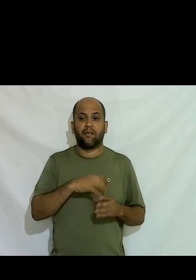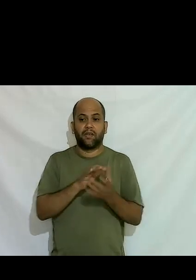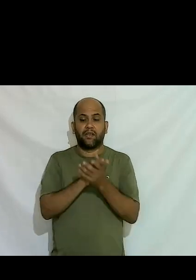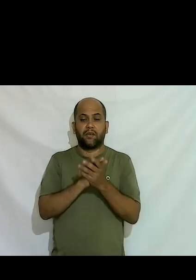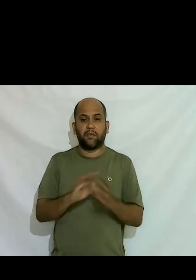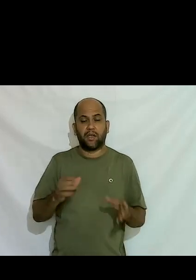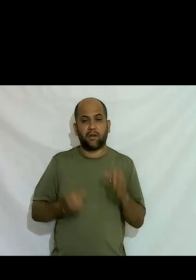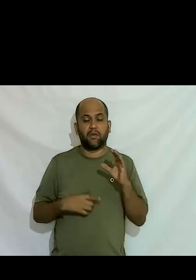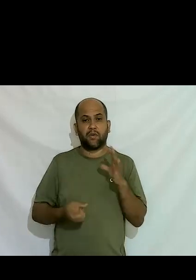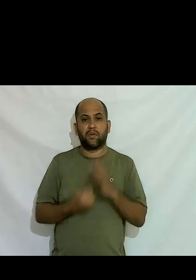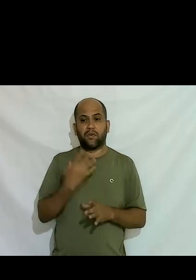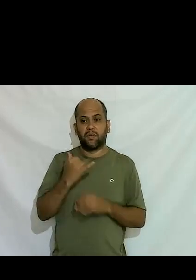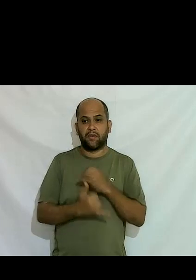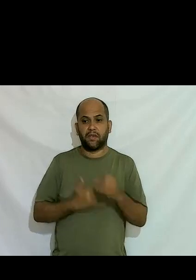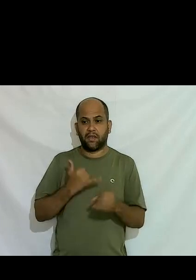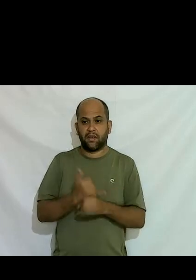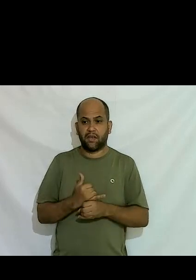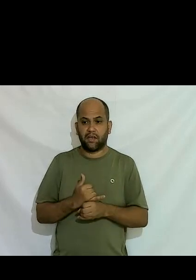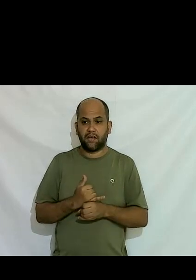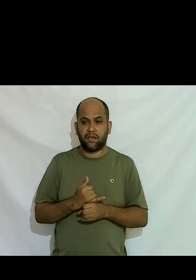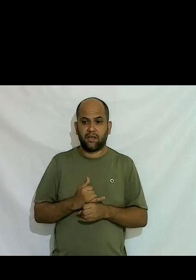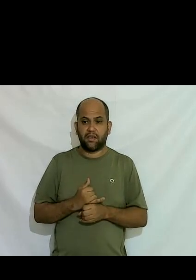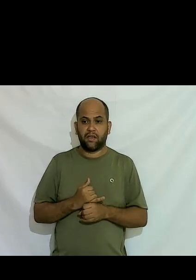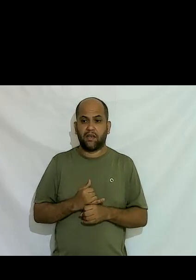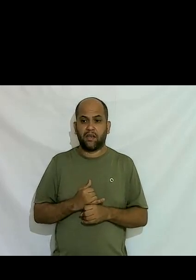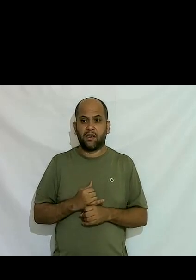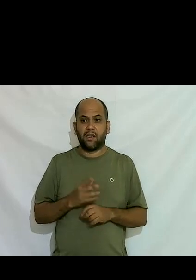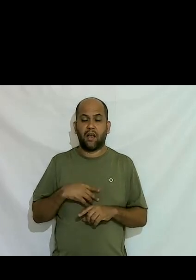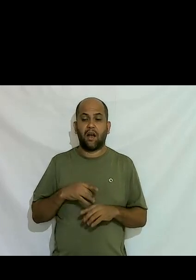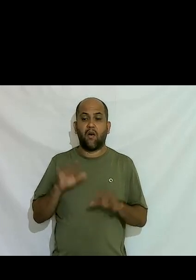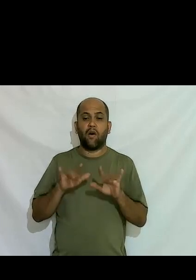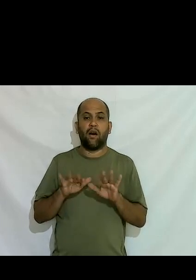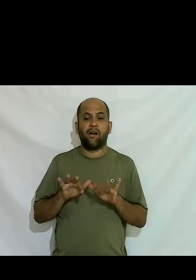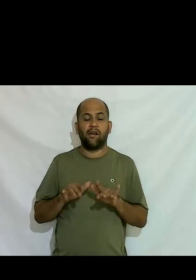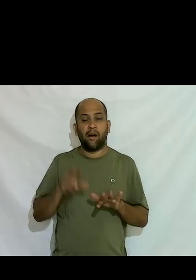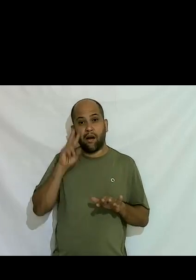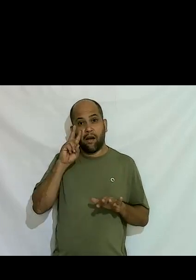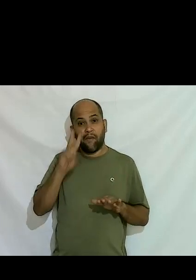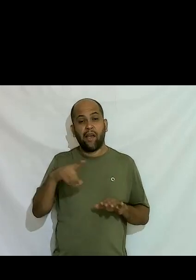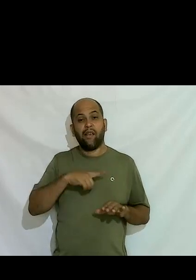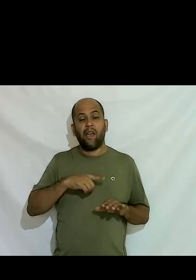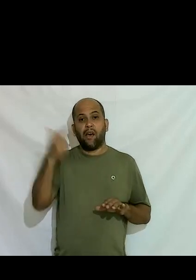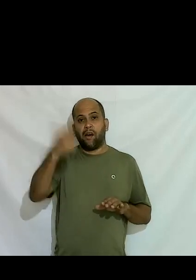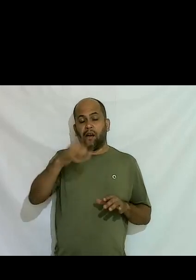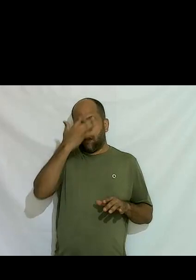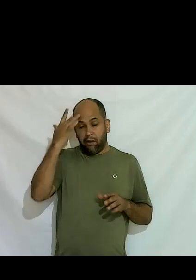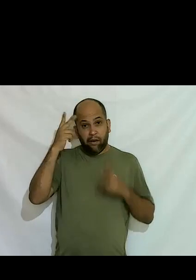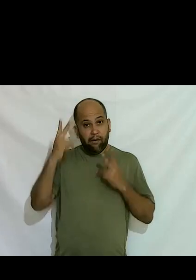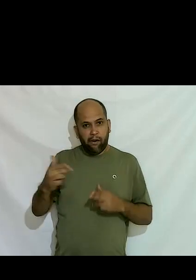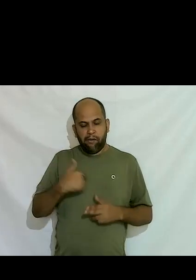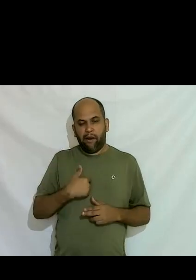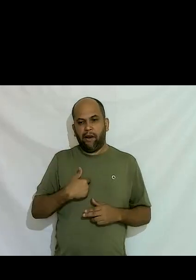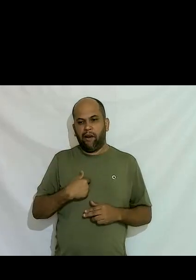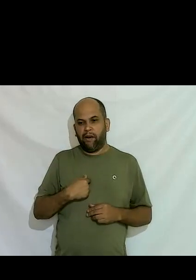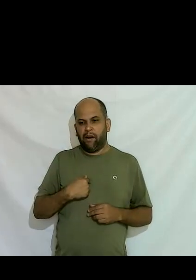surgiu a internet começou a pegar mais a internet eu comecei a acessar e comecei a ver que existiam outras pessoas como eu né